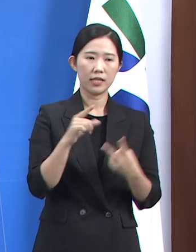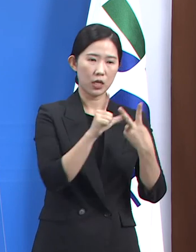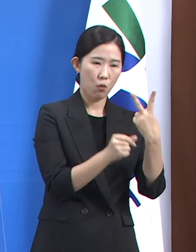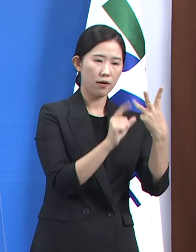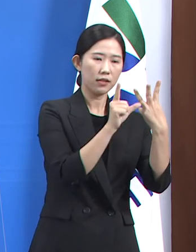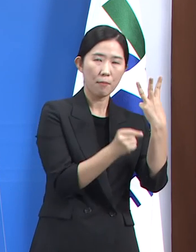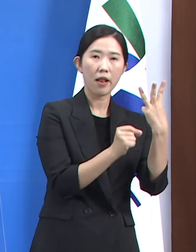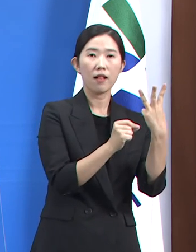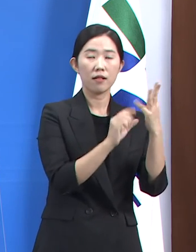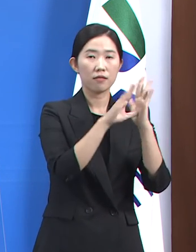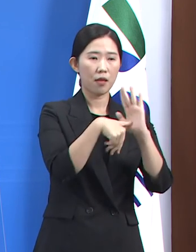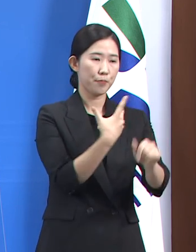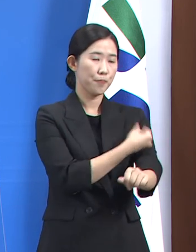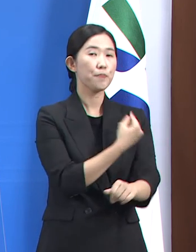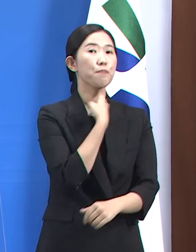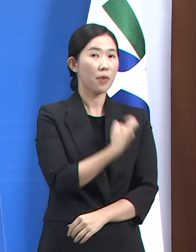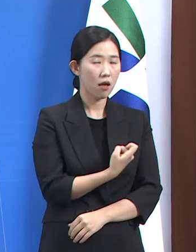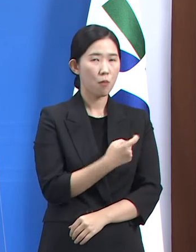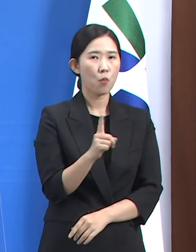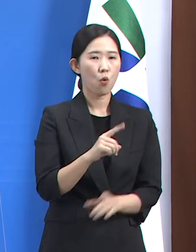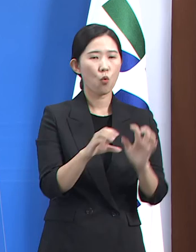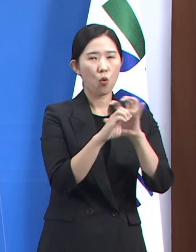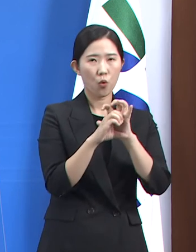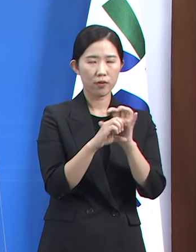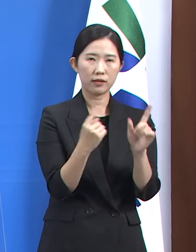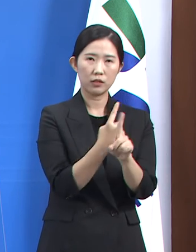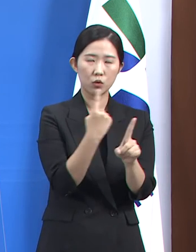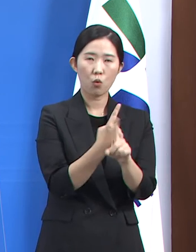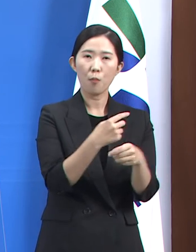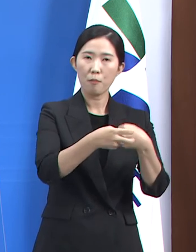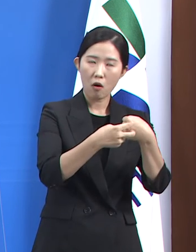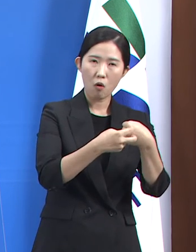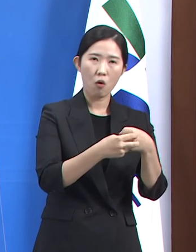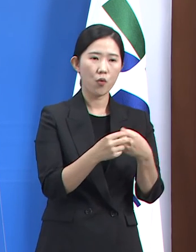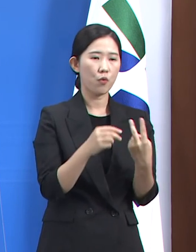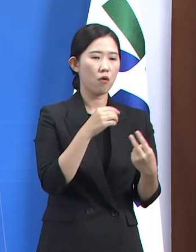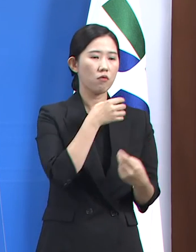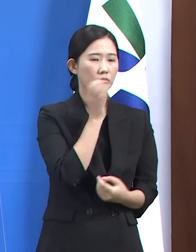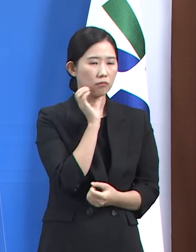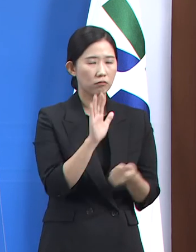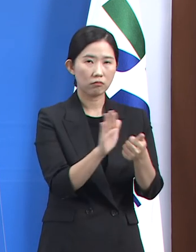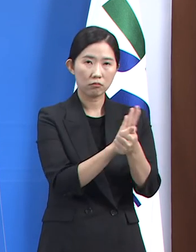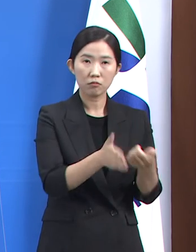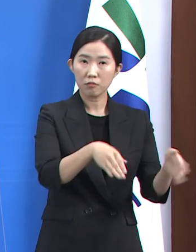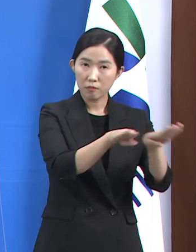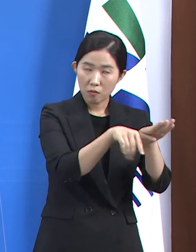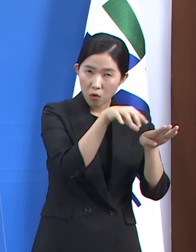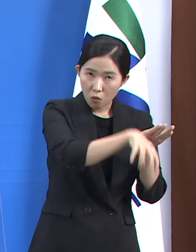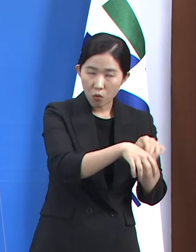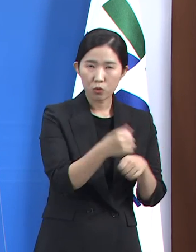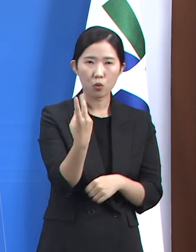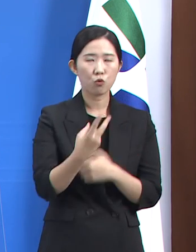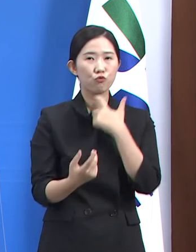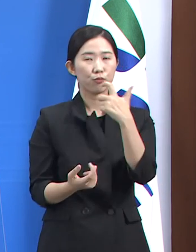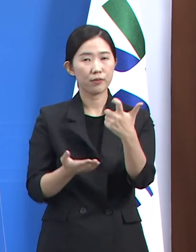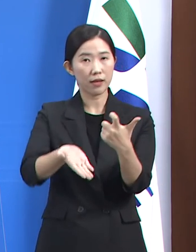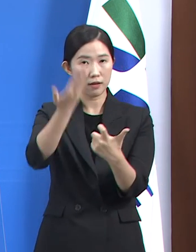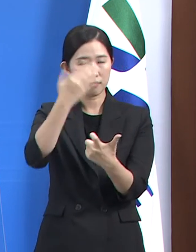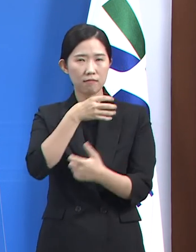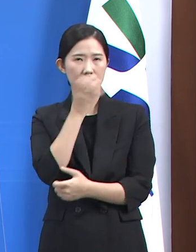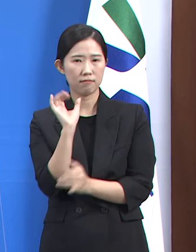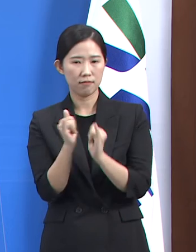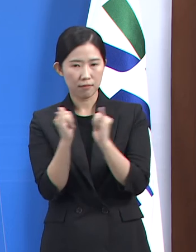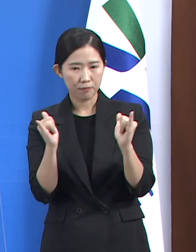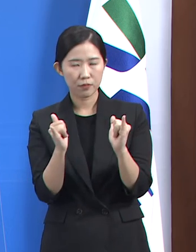접종을 하였던 코로나19 치료병원, 요양병원, 요양시설, 병원거이산, 의료기관과 60세 이상 고령층을